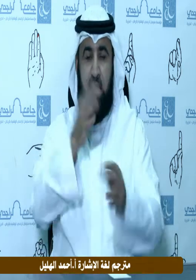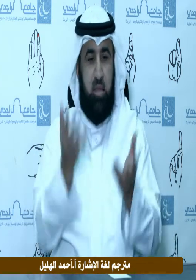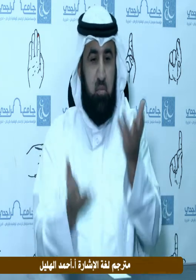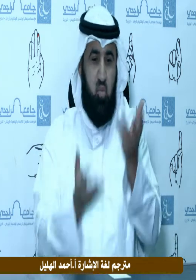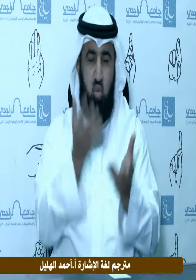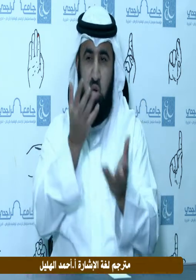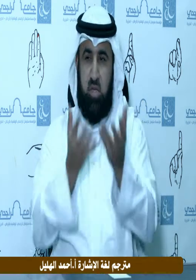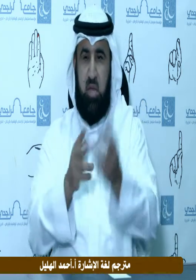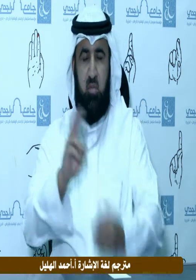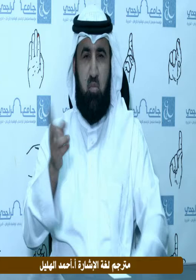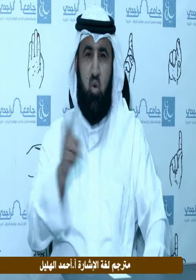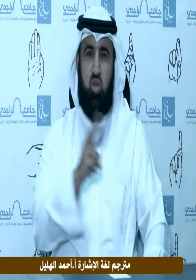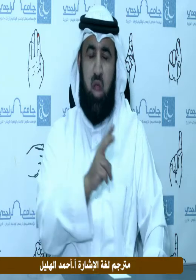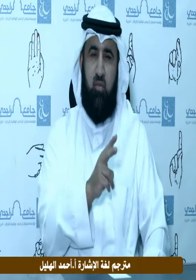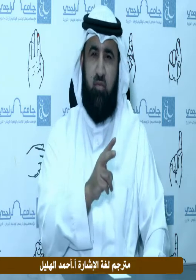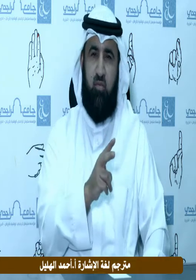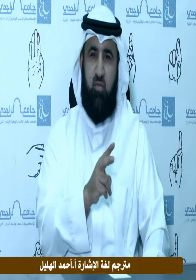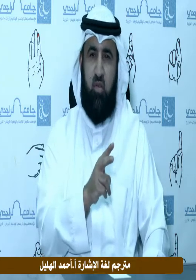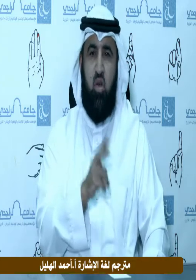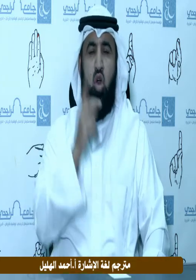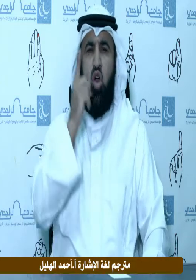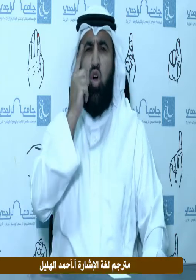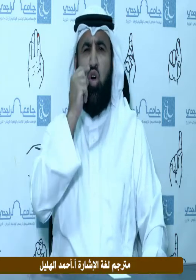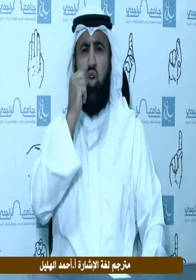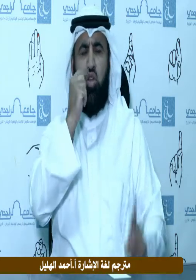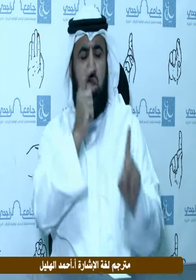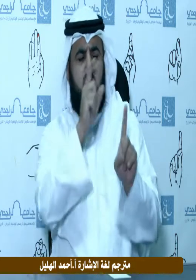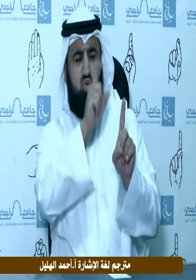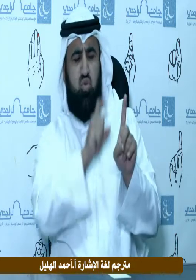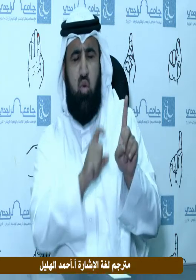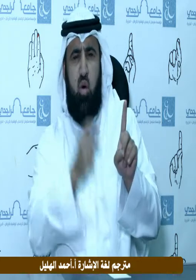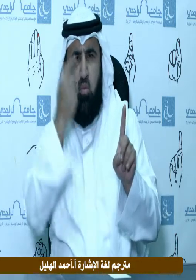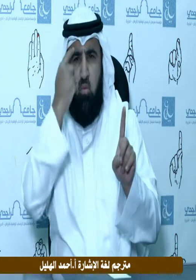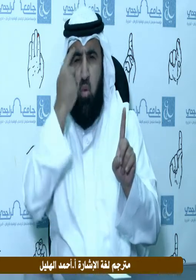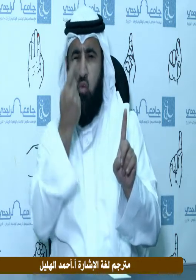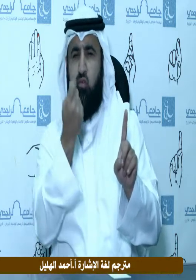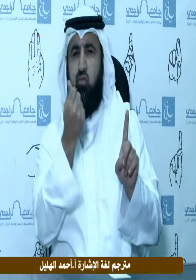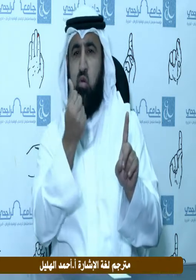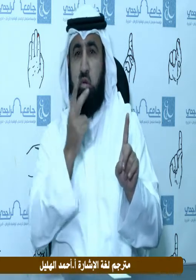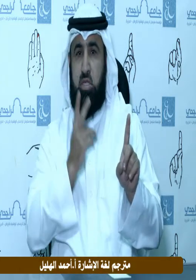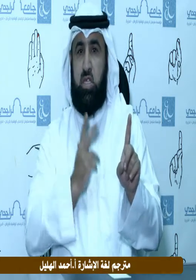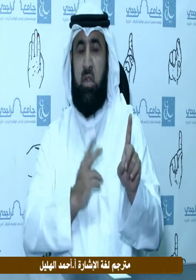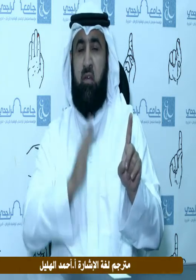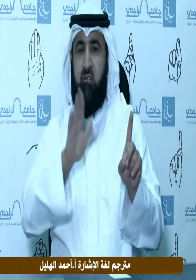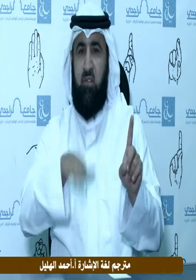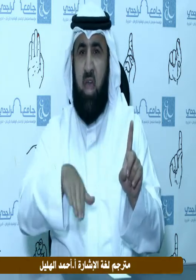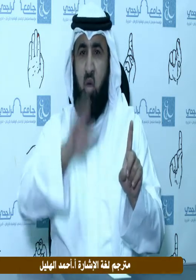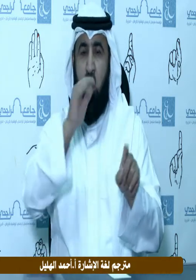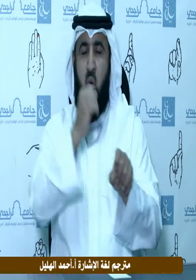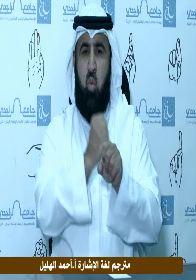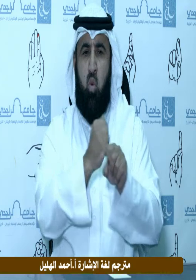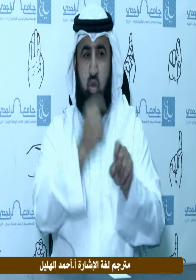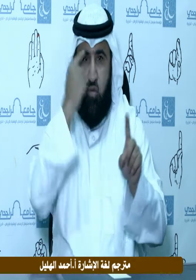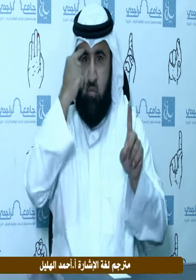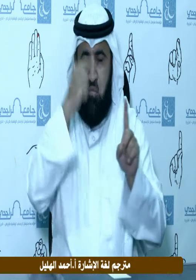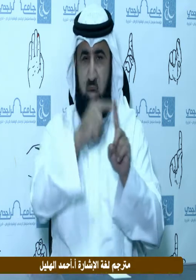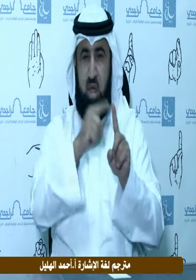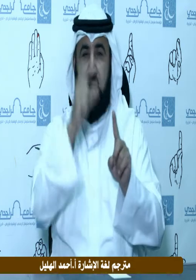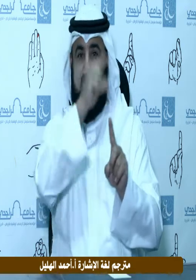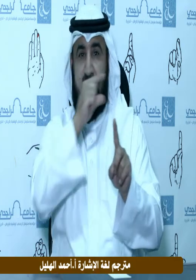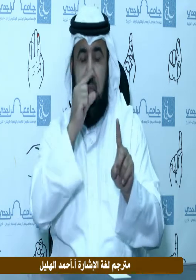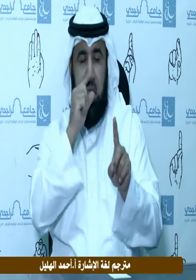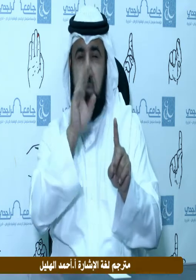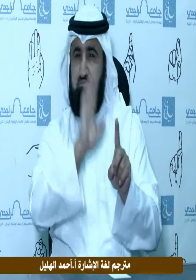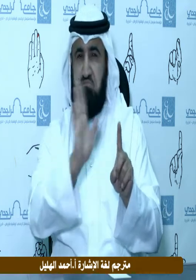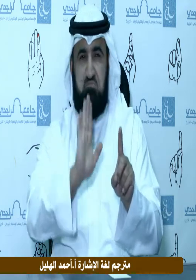وأصبح سؤالهم عن الرجل عن ماله ووظيفته فحسب دون السؤال عن دينه وعن